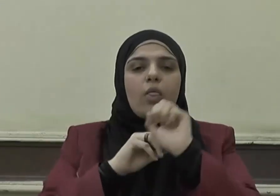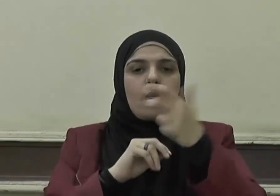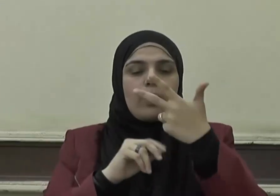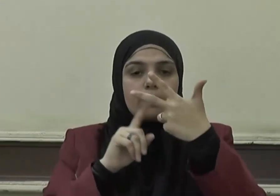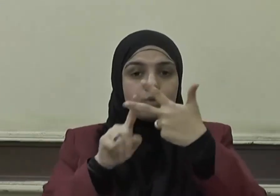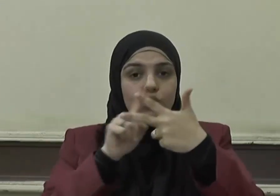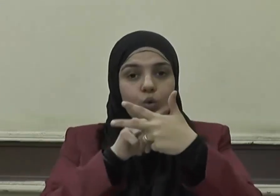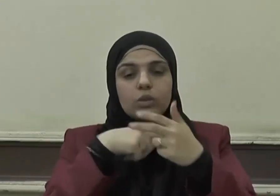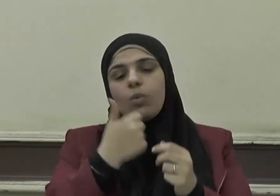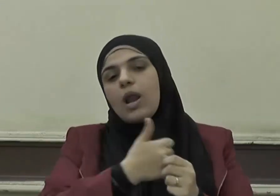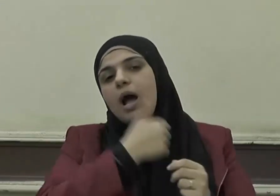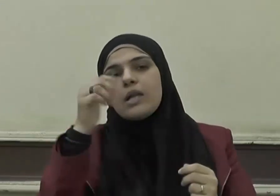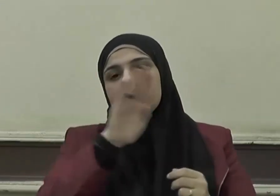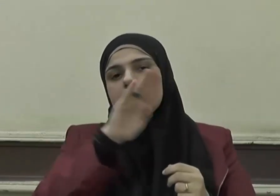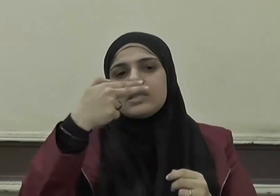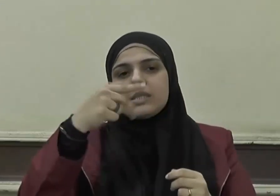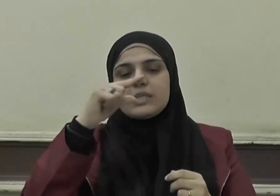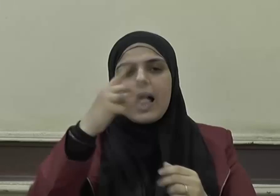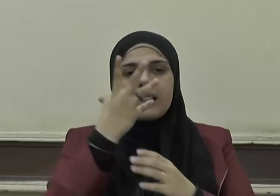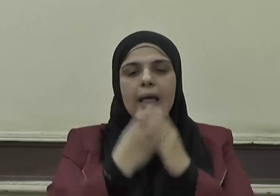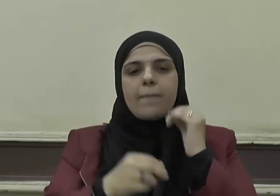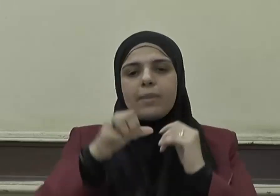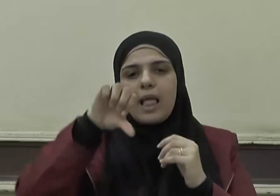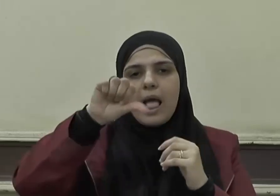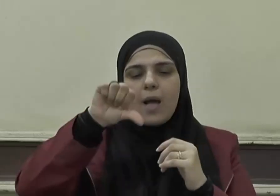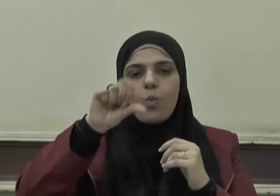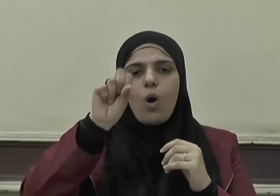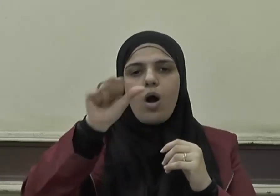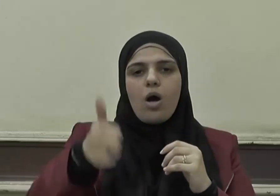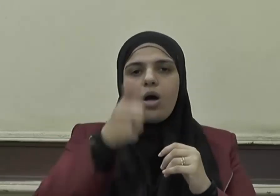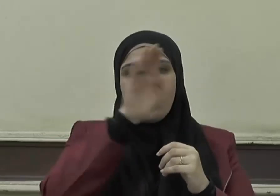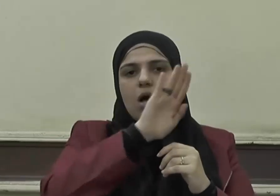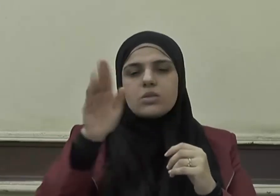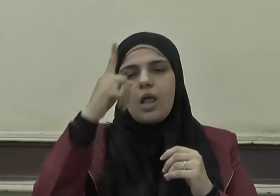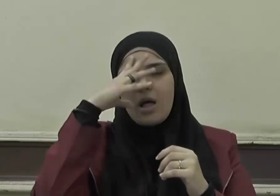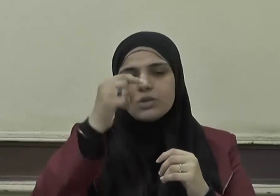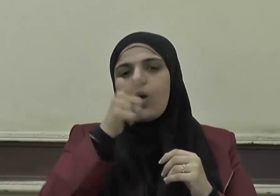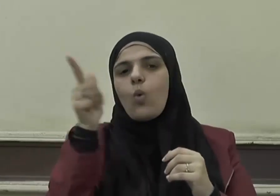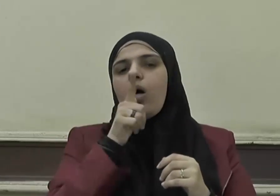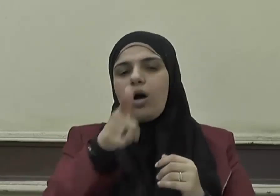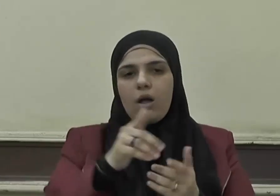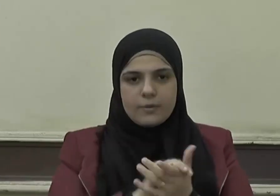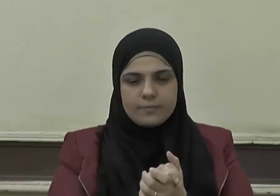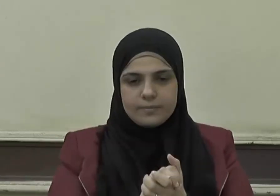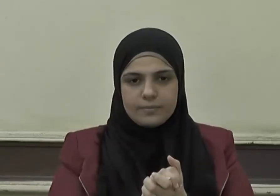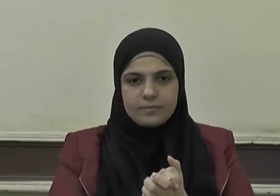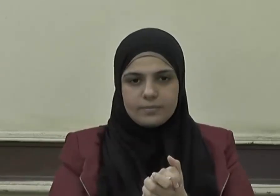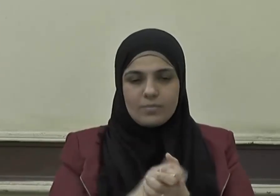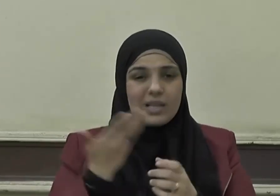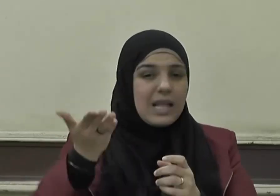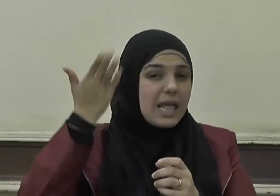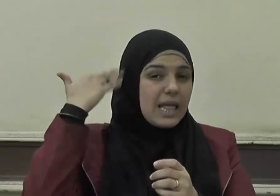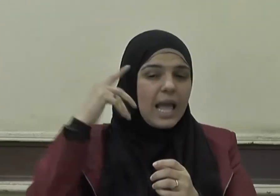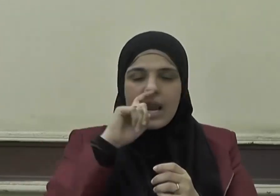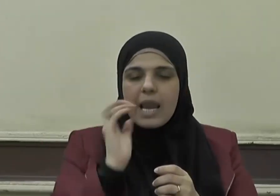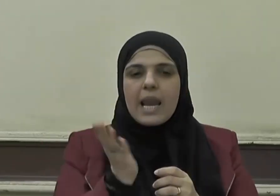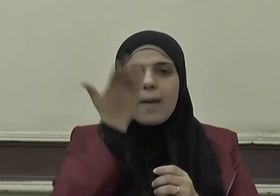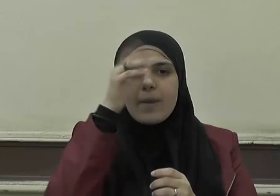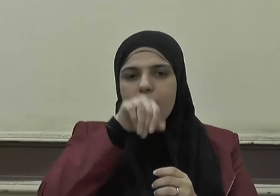فعن سعد بن أبي وقاص رضي الله عنه قال كان النبي صلى الله